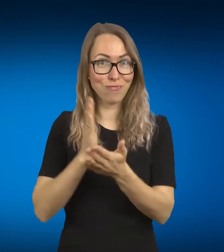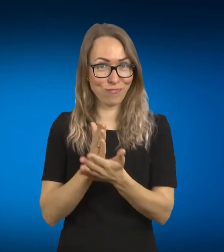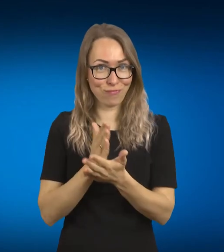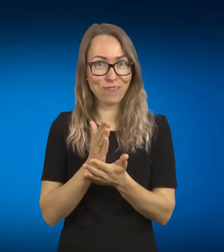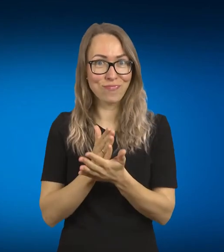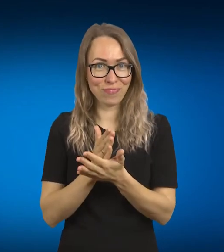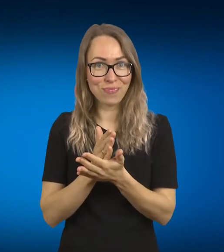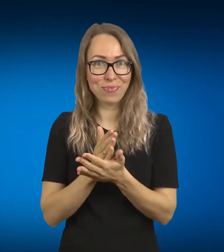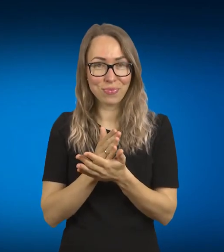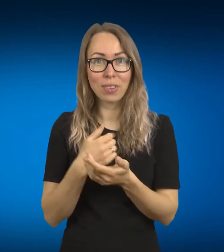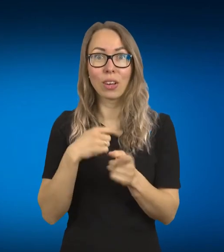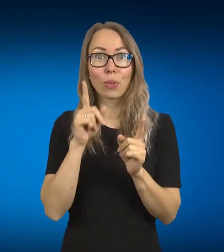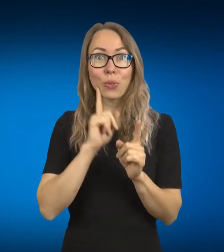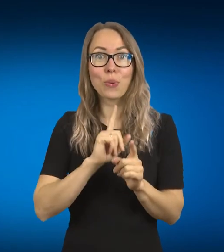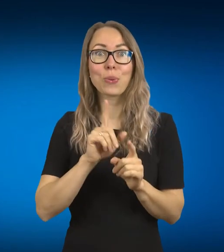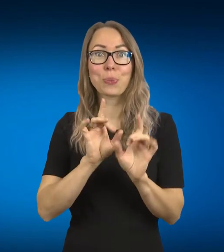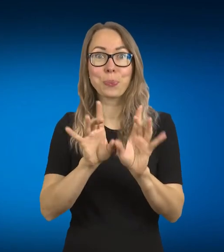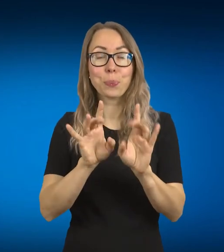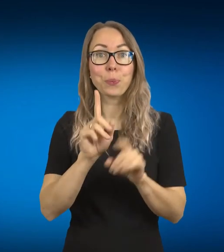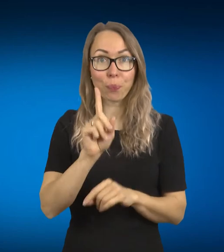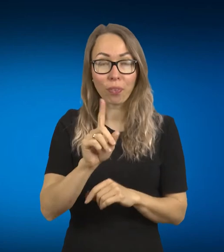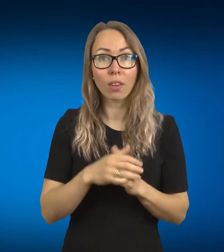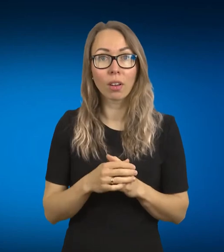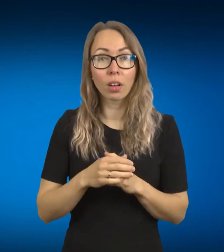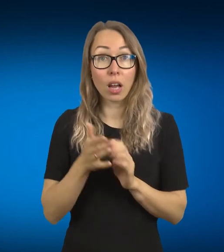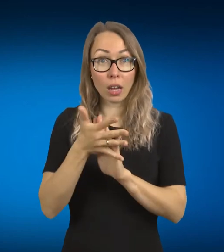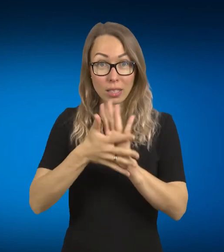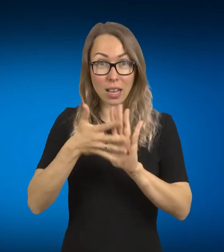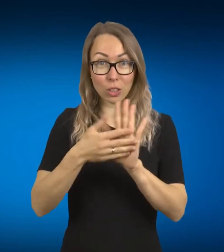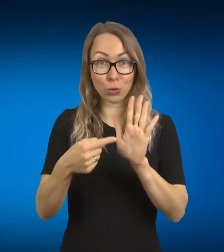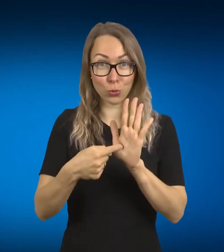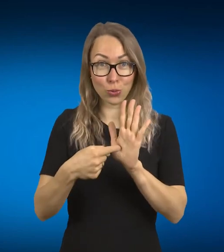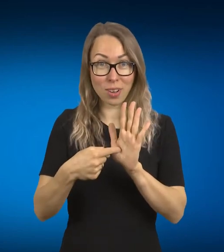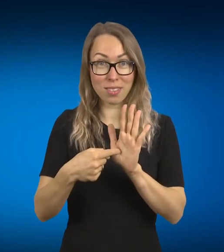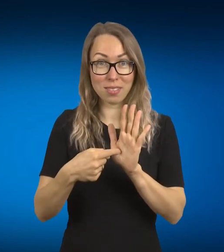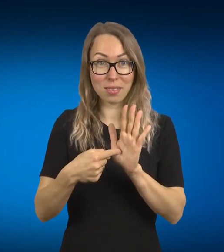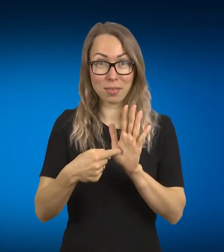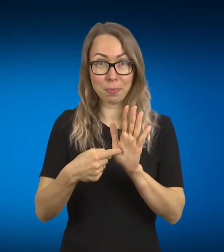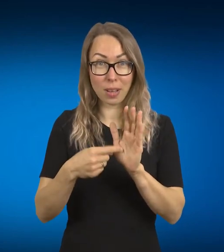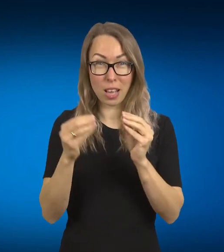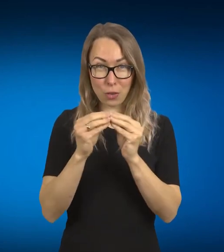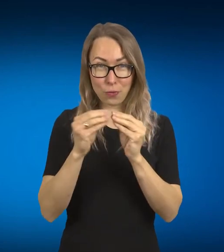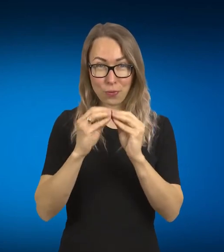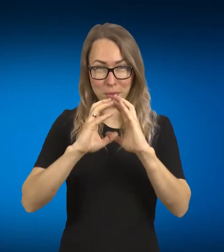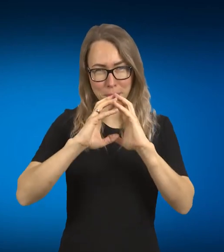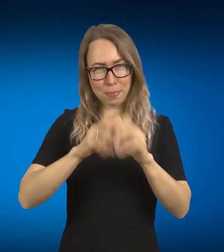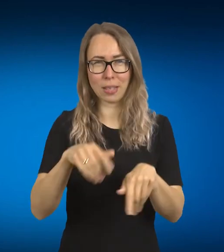pabrėžti, kad gestų kalba nėra ta pati visame pasaulyje. Jis kiekvienoje šalyje, kaip ir, va,